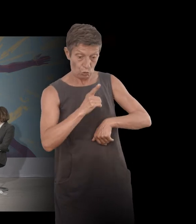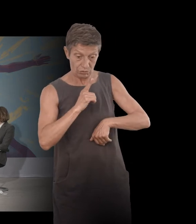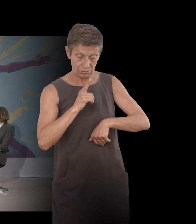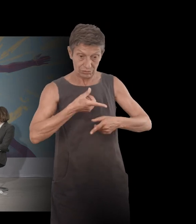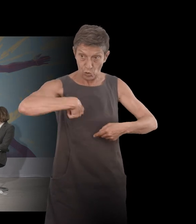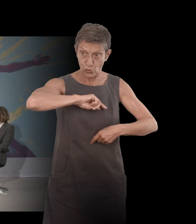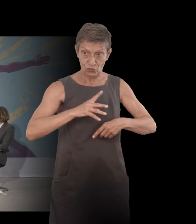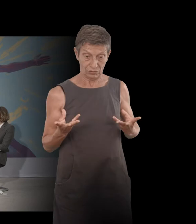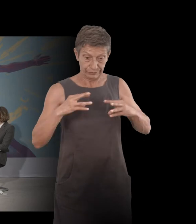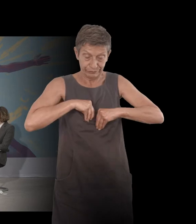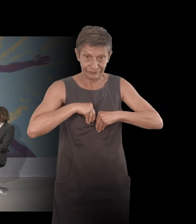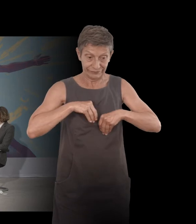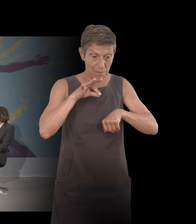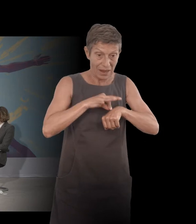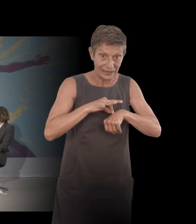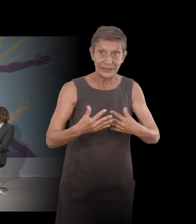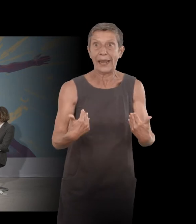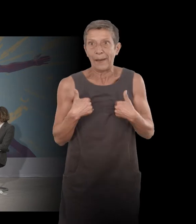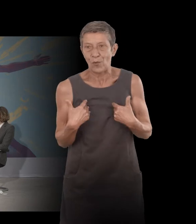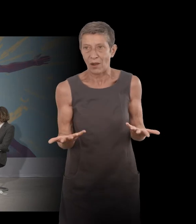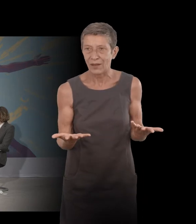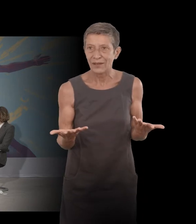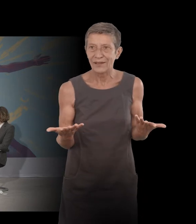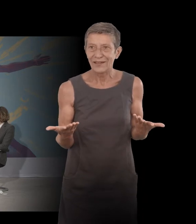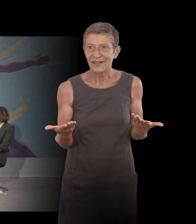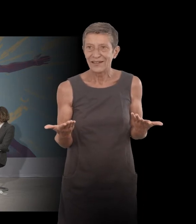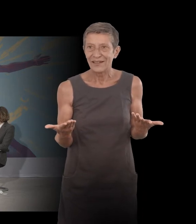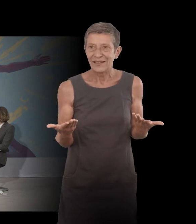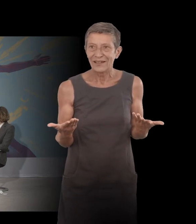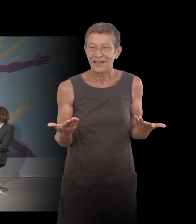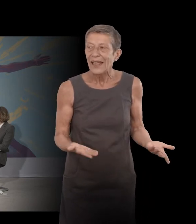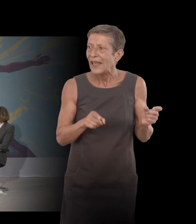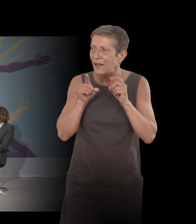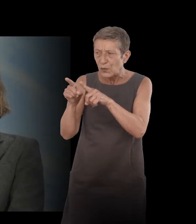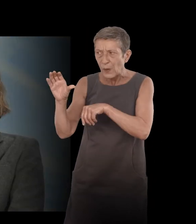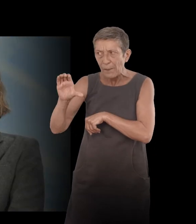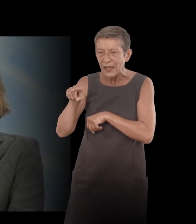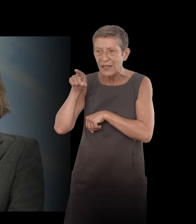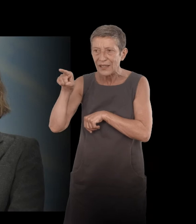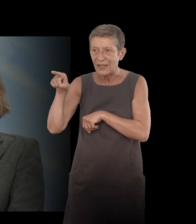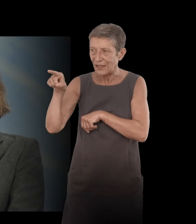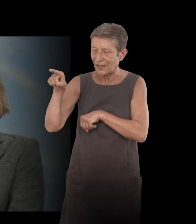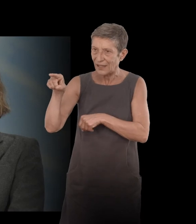alors d'autres choses. Et Camille Renaud, vous avez commencé à écrire ce livre à la troisième personne, je crois.